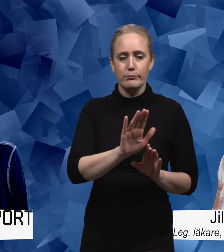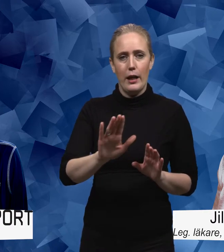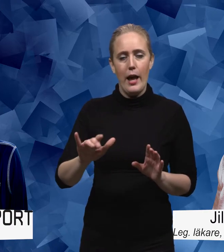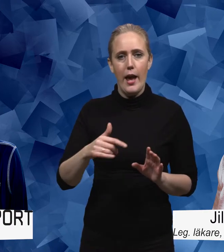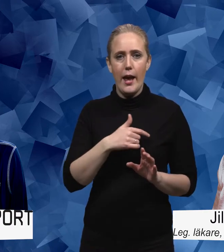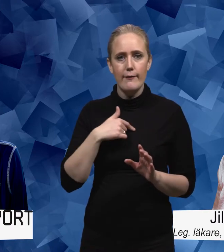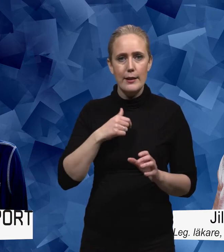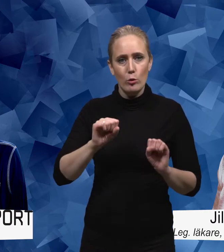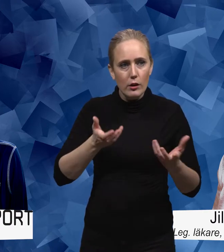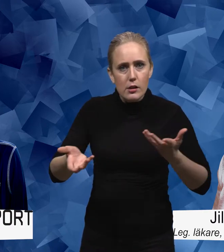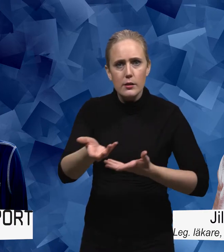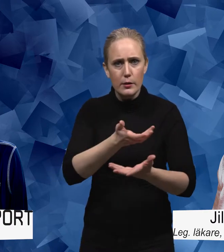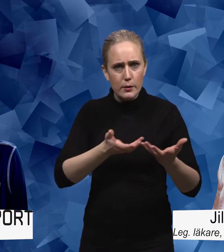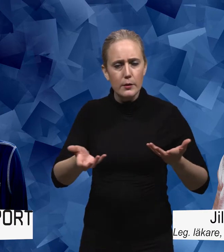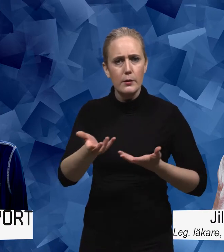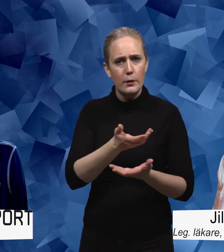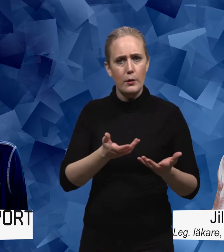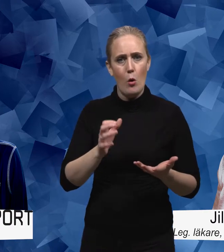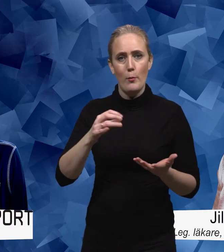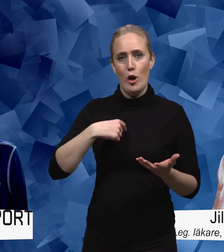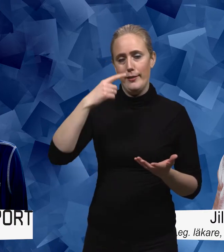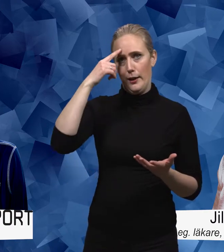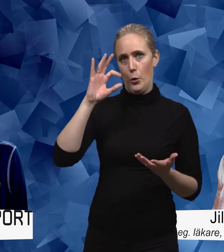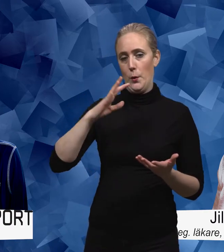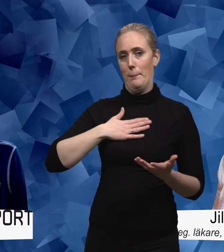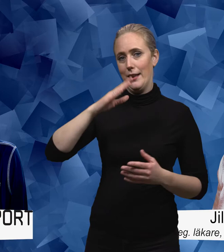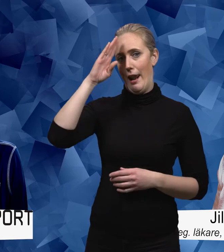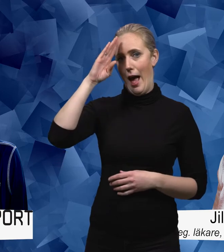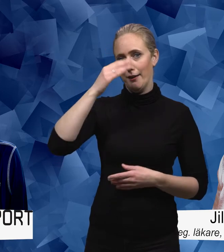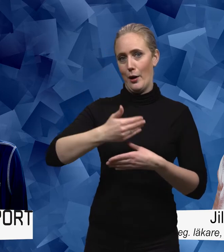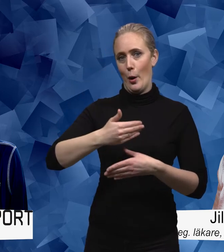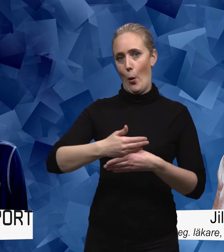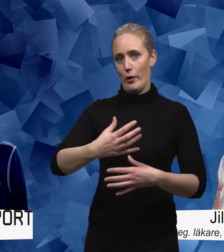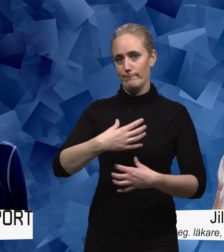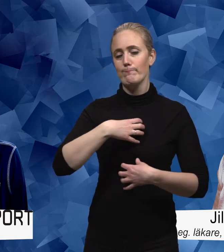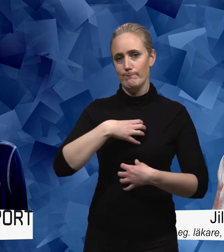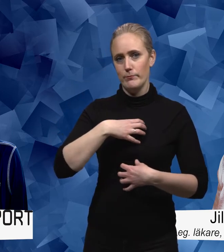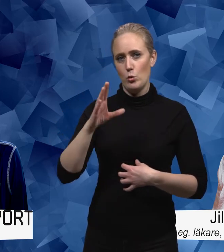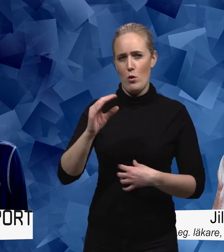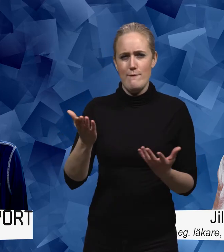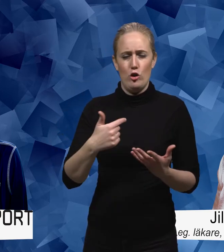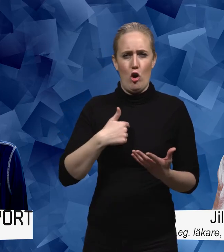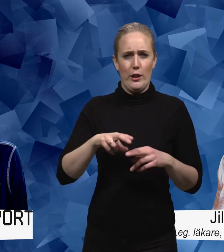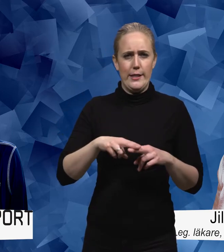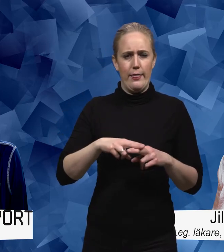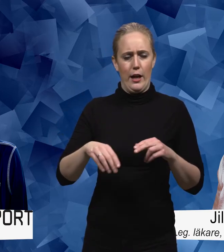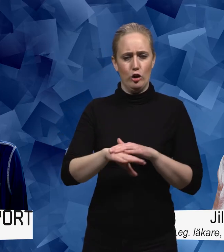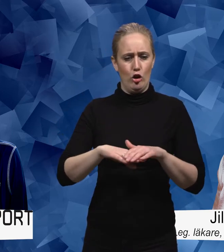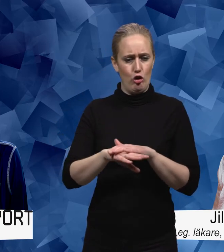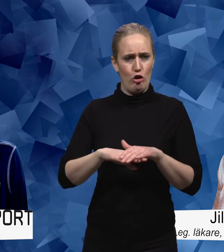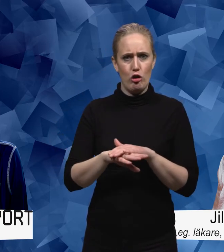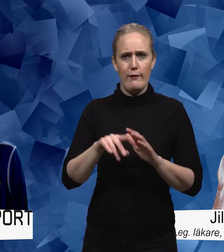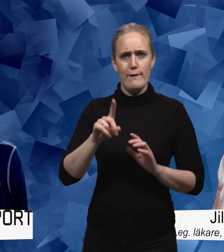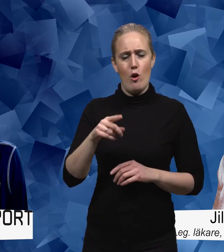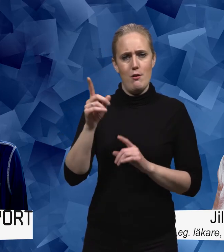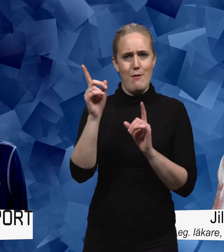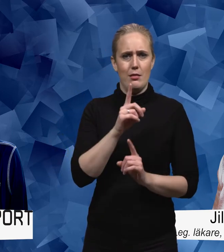kring det här. Men om jag kopplar på min doktorsroll lite grann och det som jag tycker ligger i basen för människor som